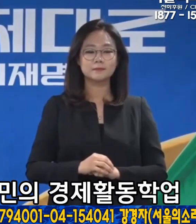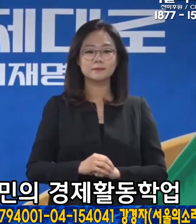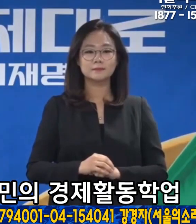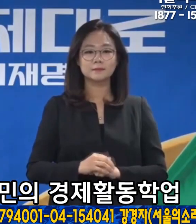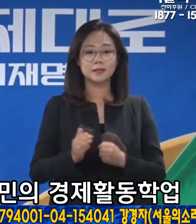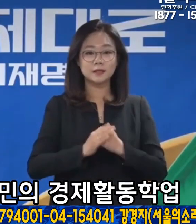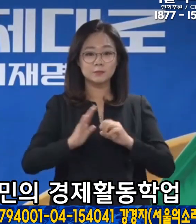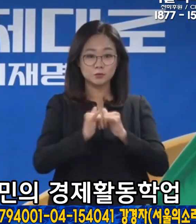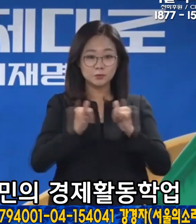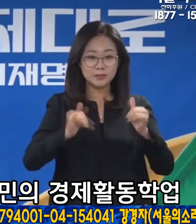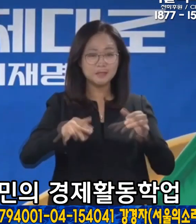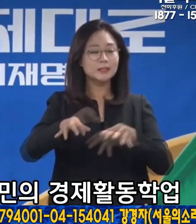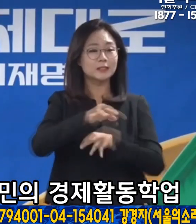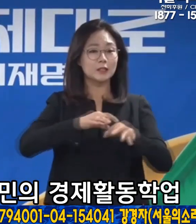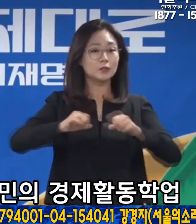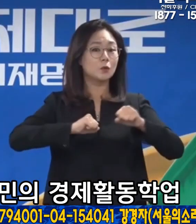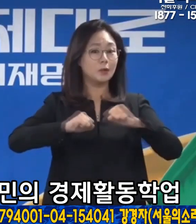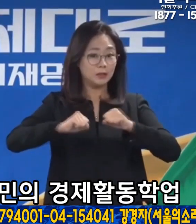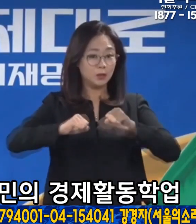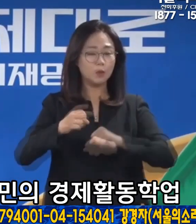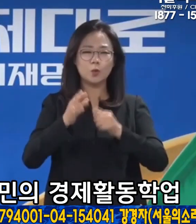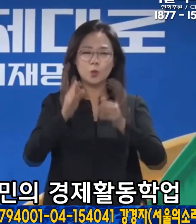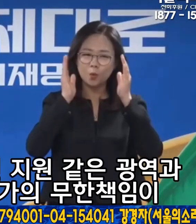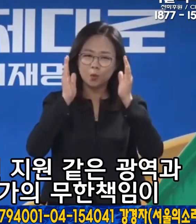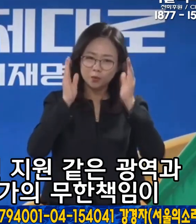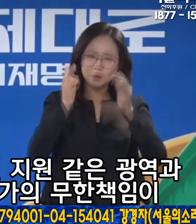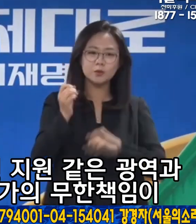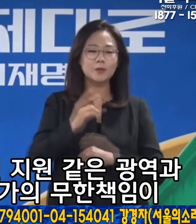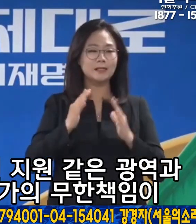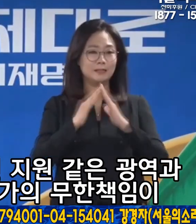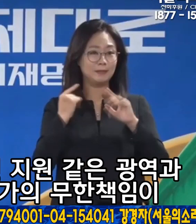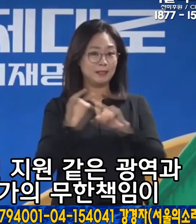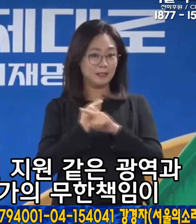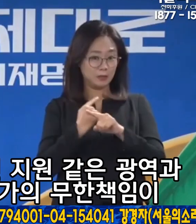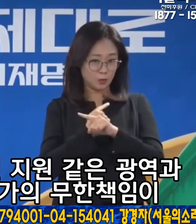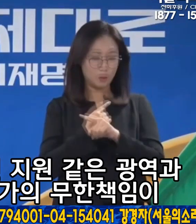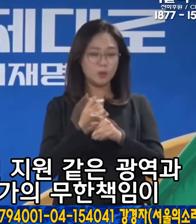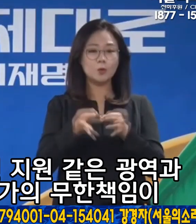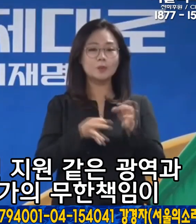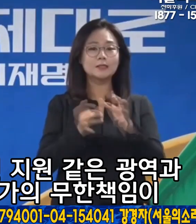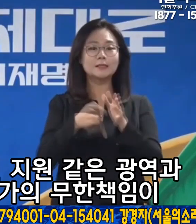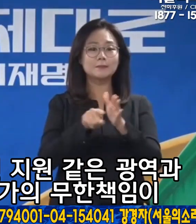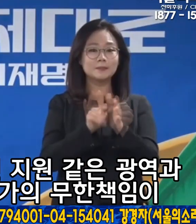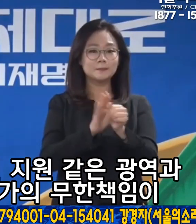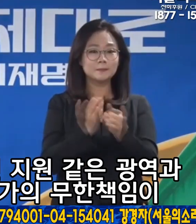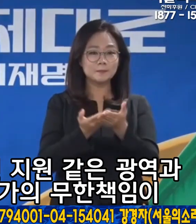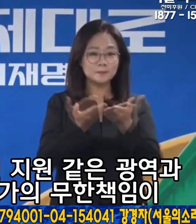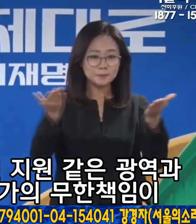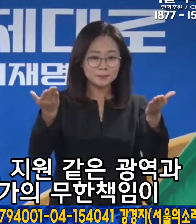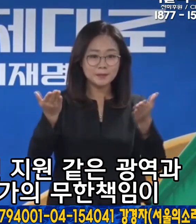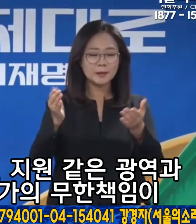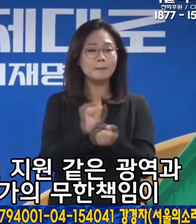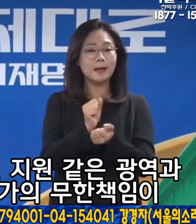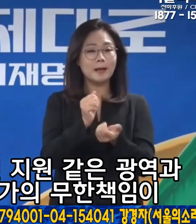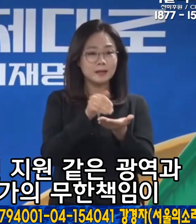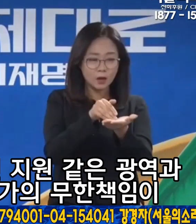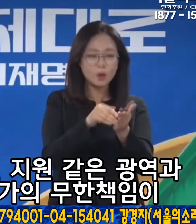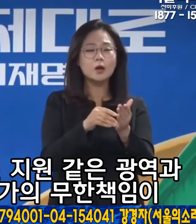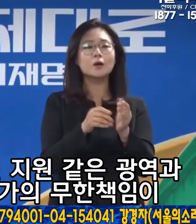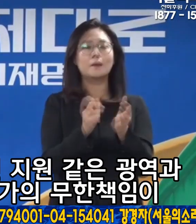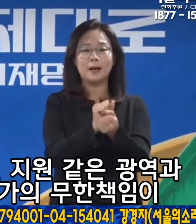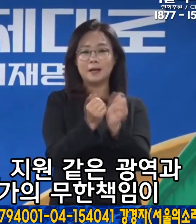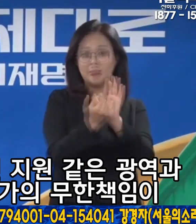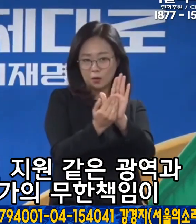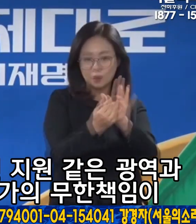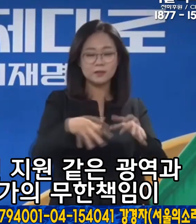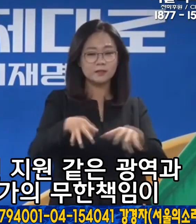때문에 국민의 경제활동, 학업, 재택치료, 소상공인 지원 같은 방역과 경제에